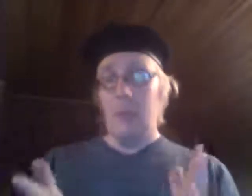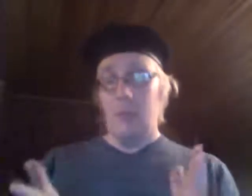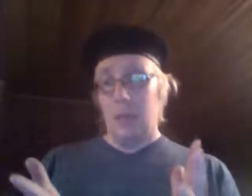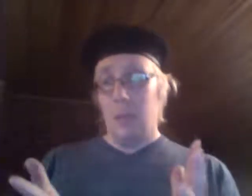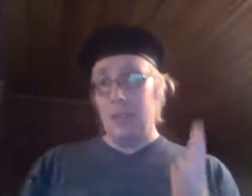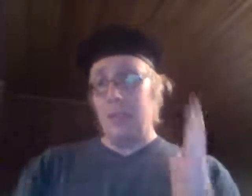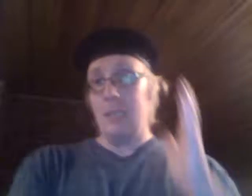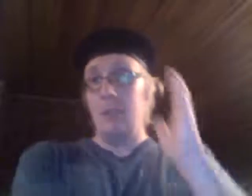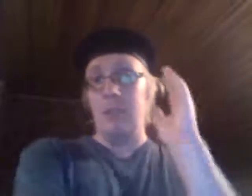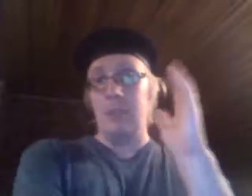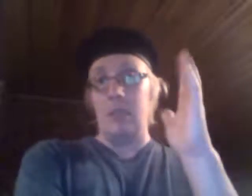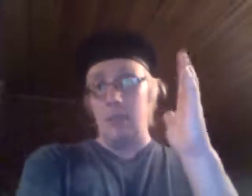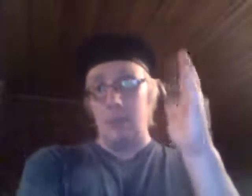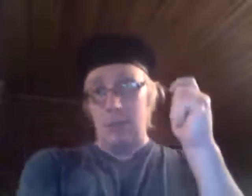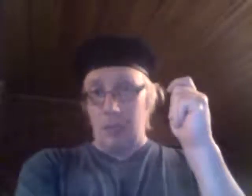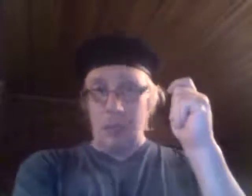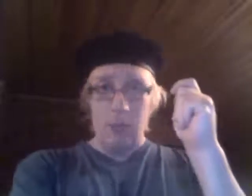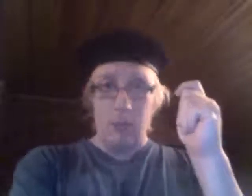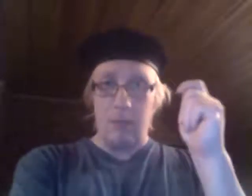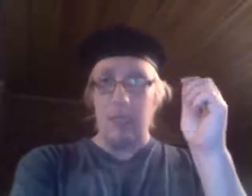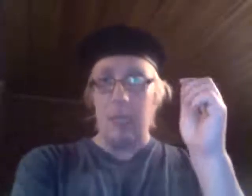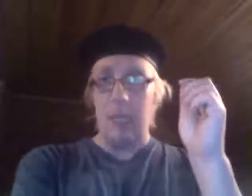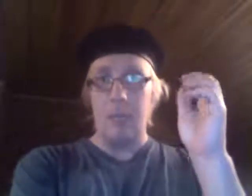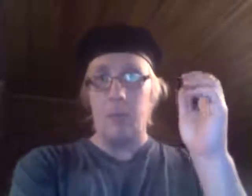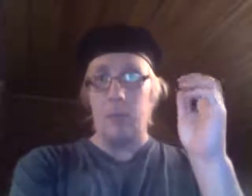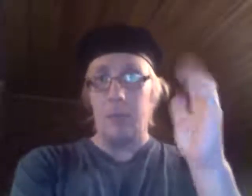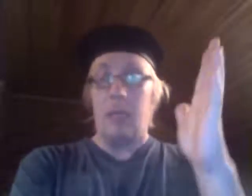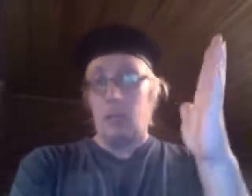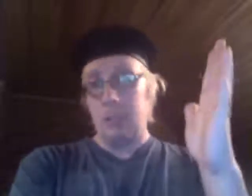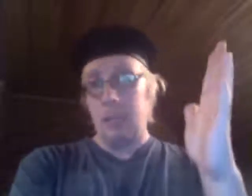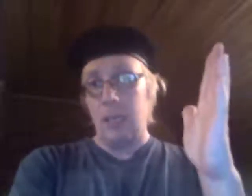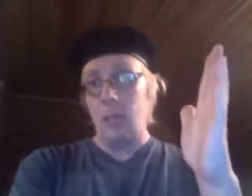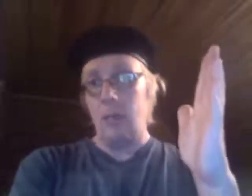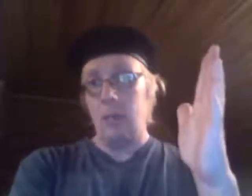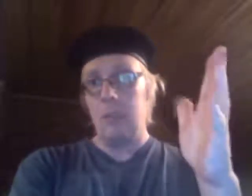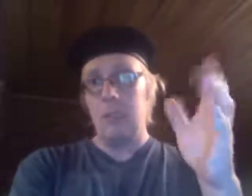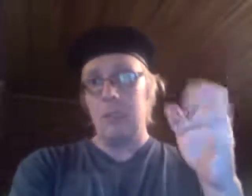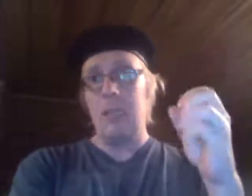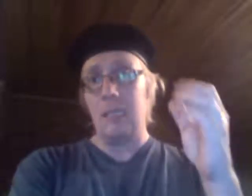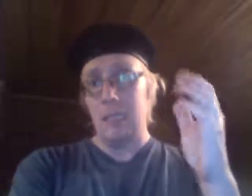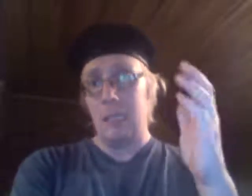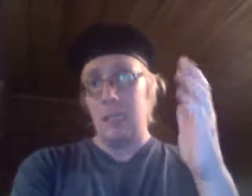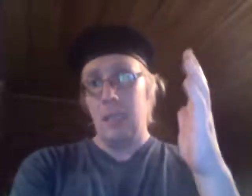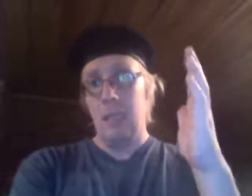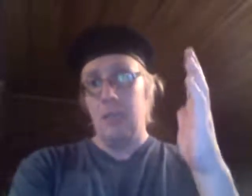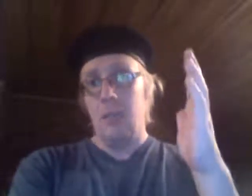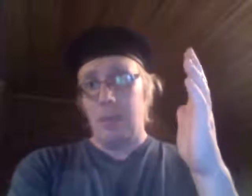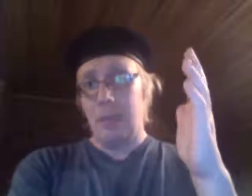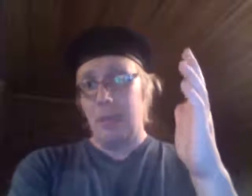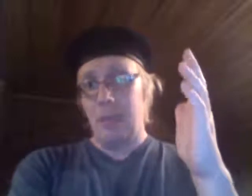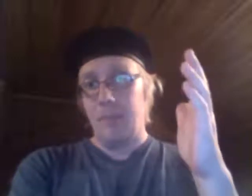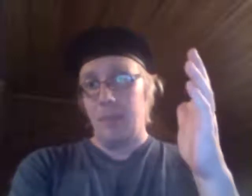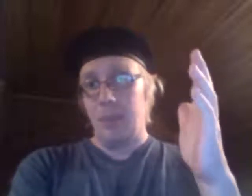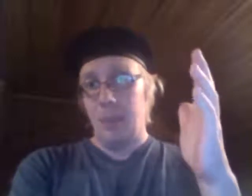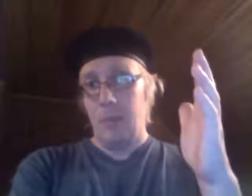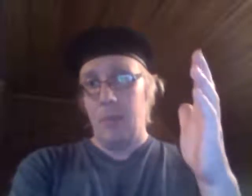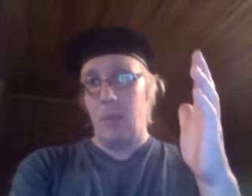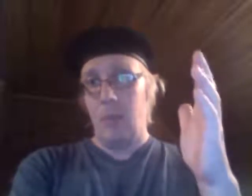kun tämä presidenti Polsinaru näyttää kannustavan sitä ja niin poispäin. Koska se haluaa yksinkertaisesti saada sen Brasilian maa-aluan